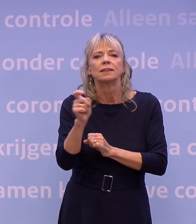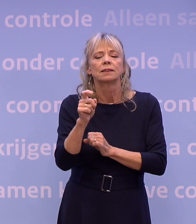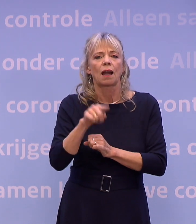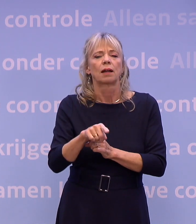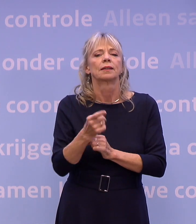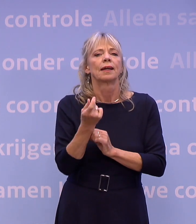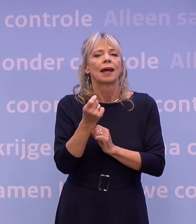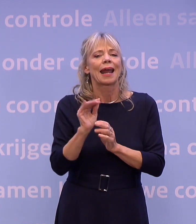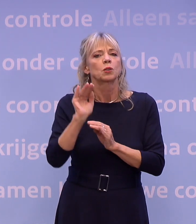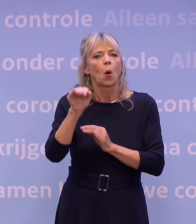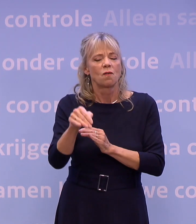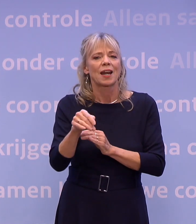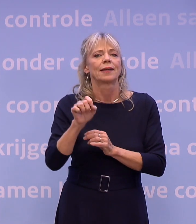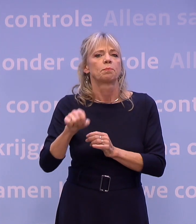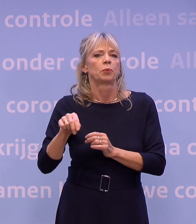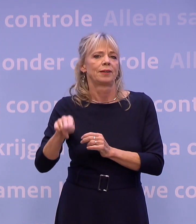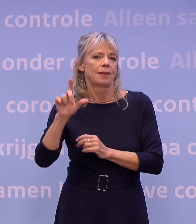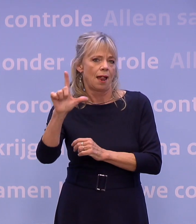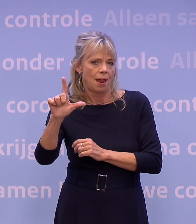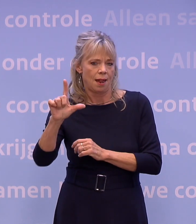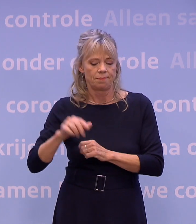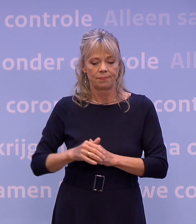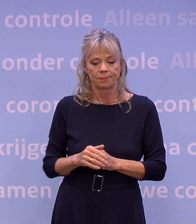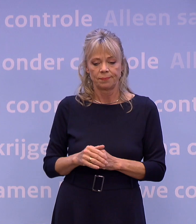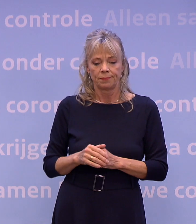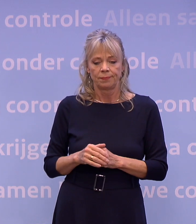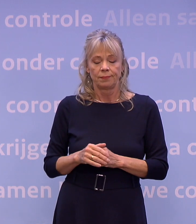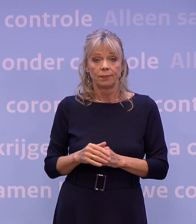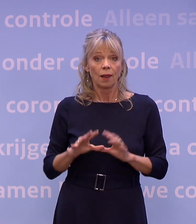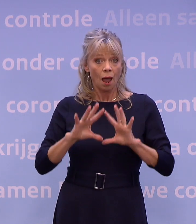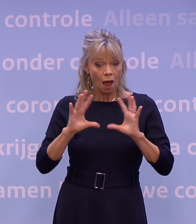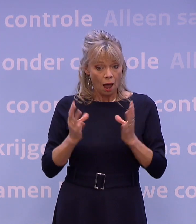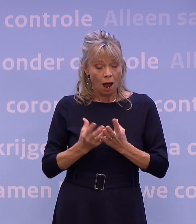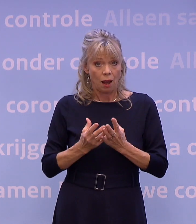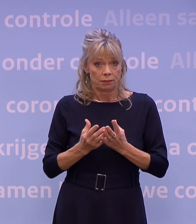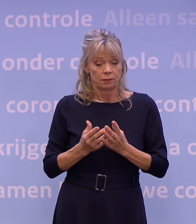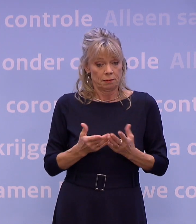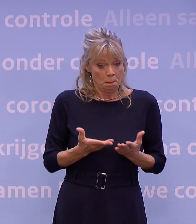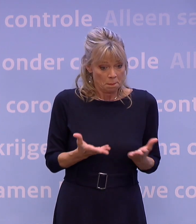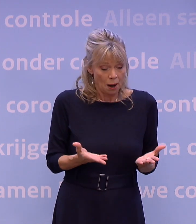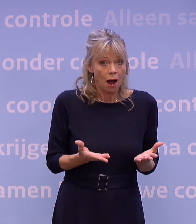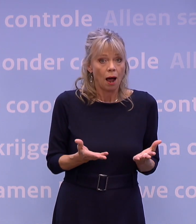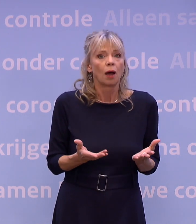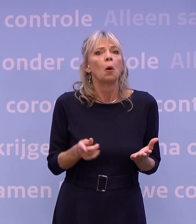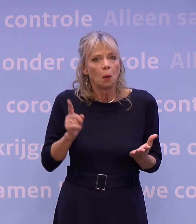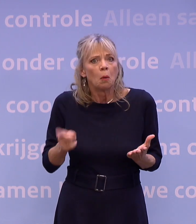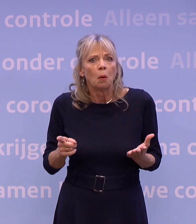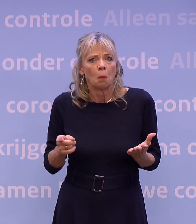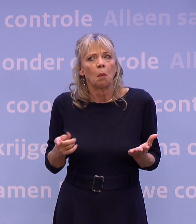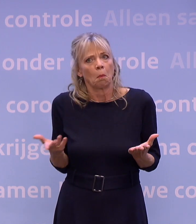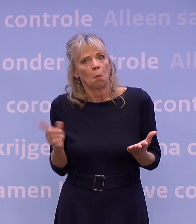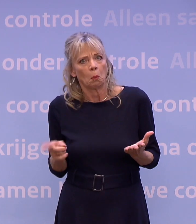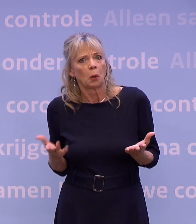.nl. Ik wil daar wel bij zeggen dat niet alles wat formeel mag, ook hoeft. Met andere woorden,